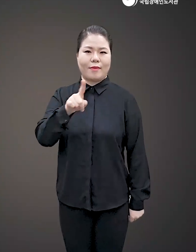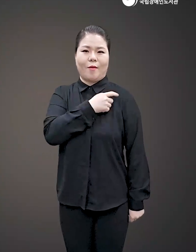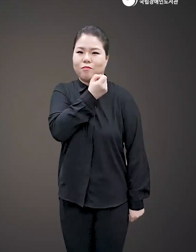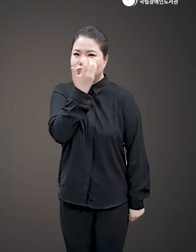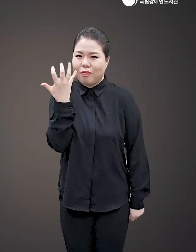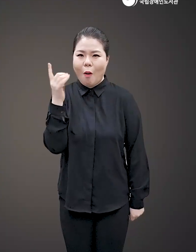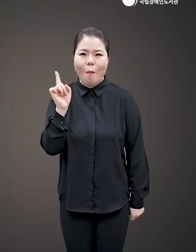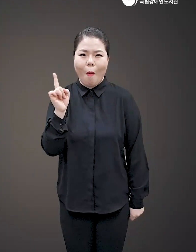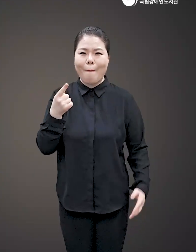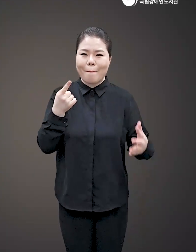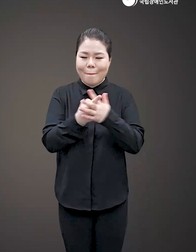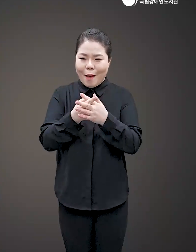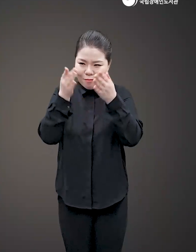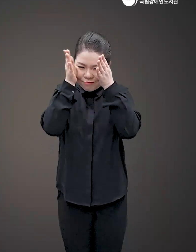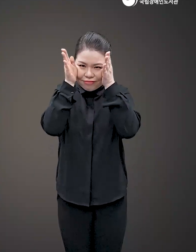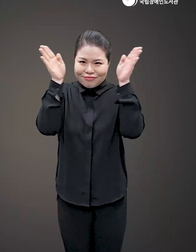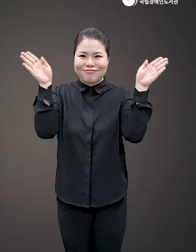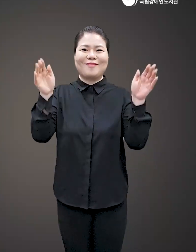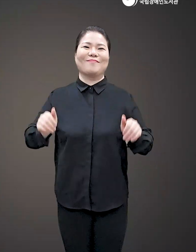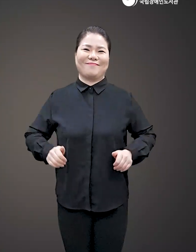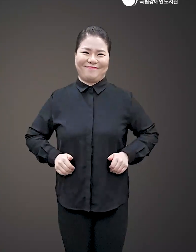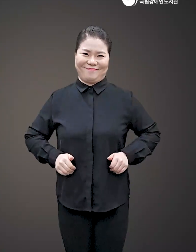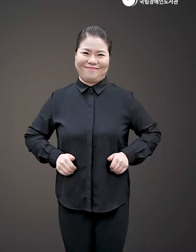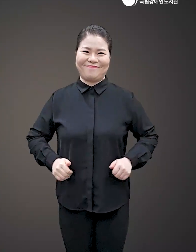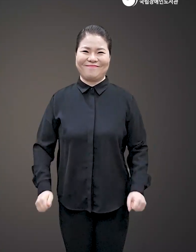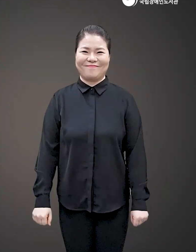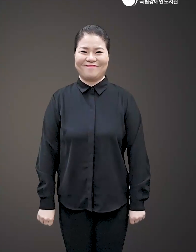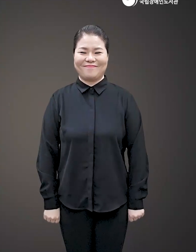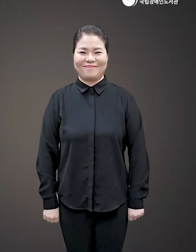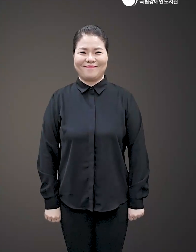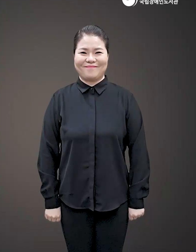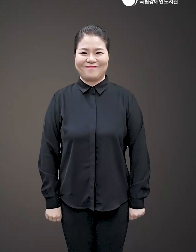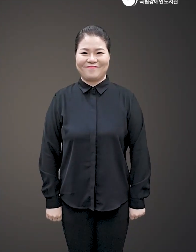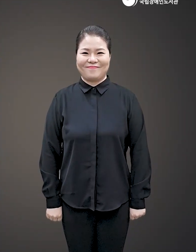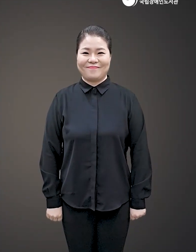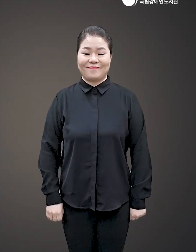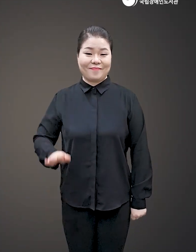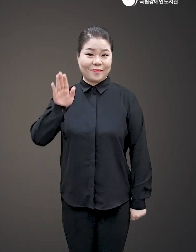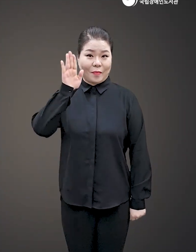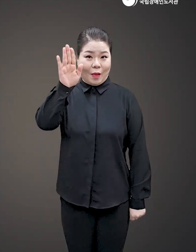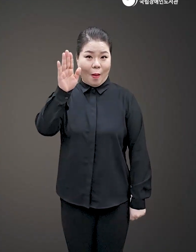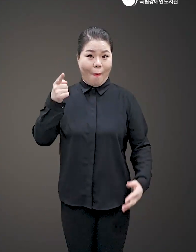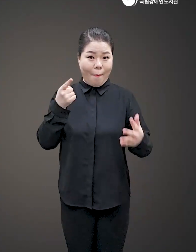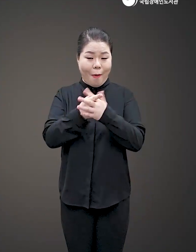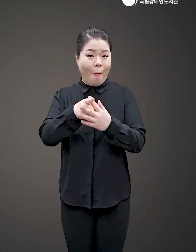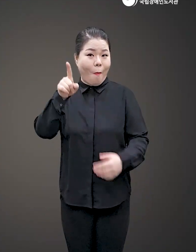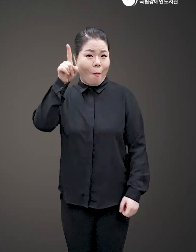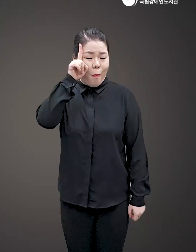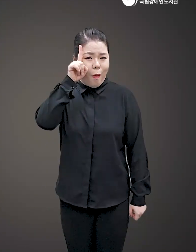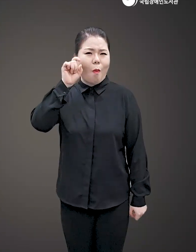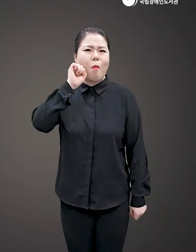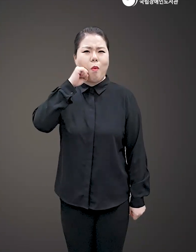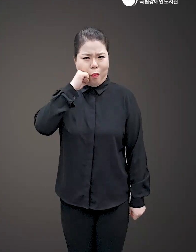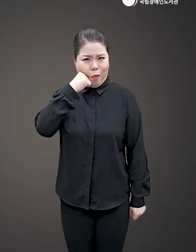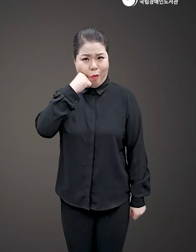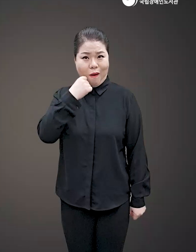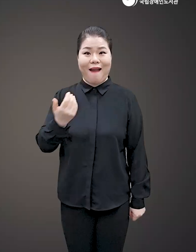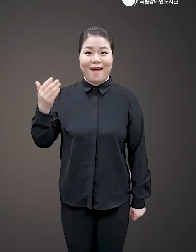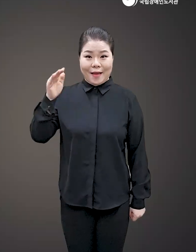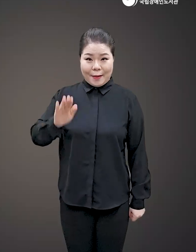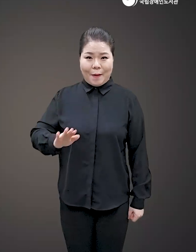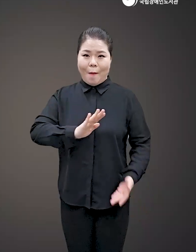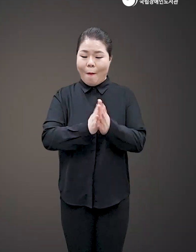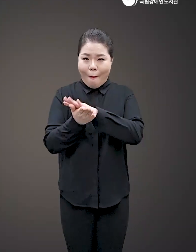가장 유행하는 흐름이 무엇이 될지 예측할 수 있는 안목을 길러야 한다 앞날을 예측한다는 것은 힘든